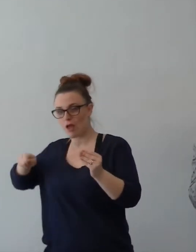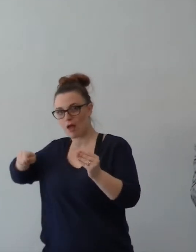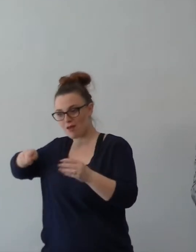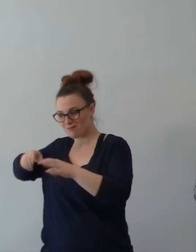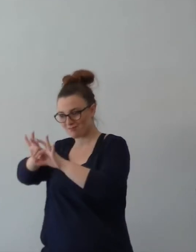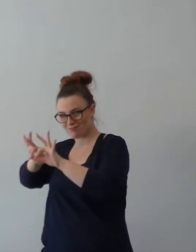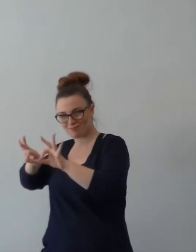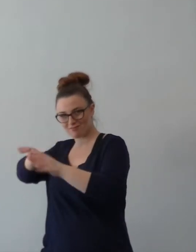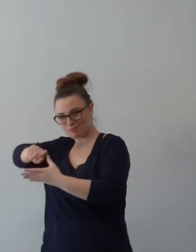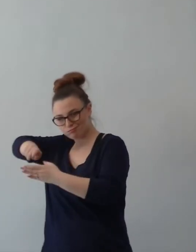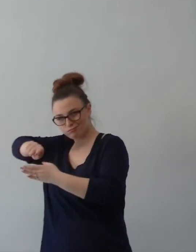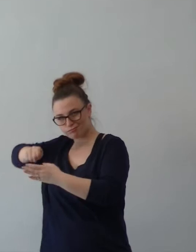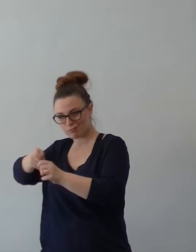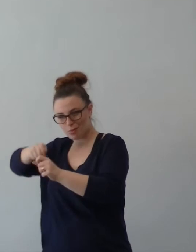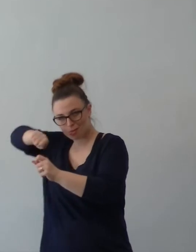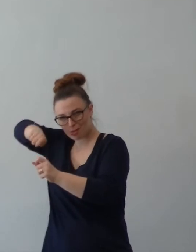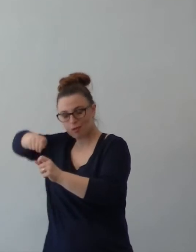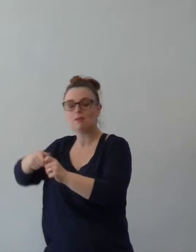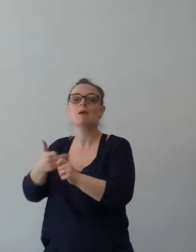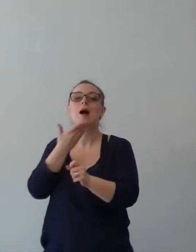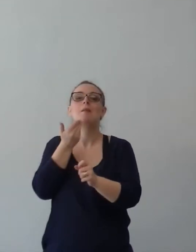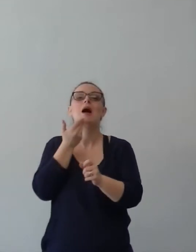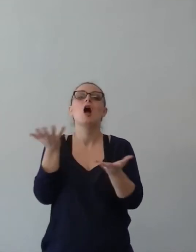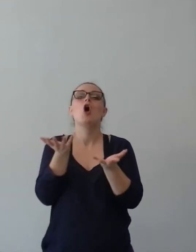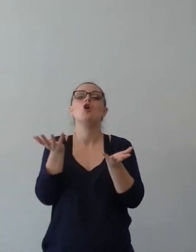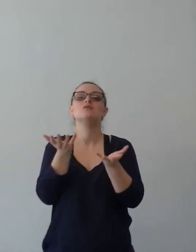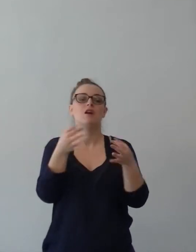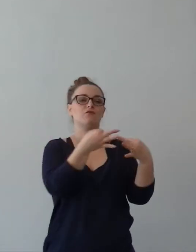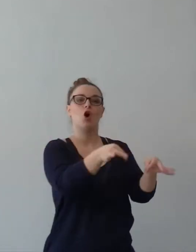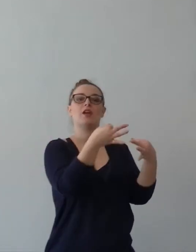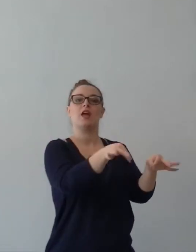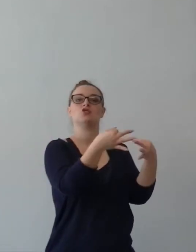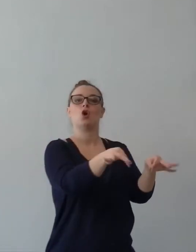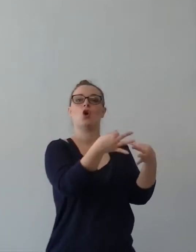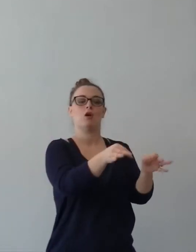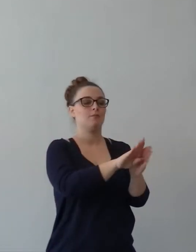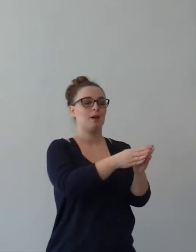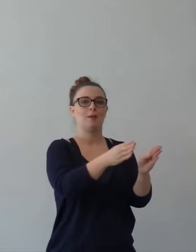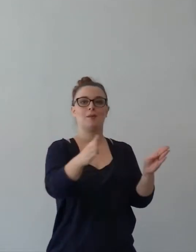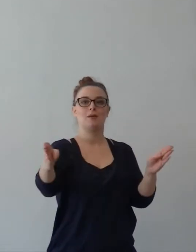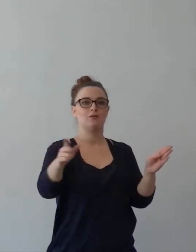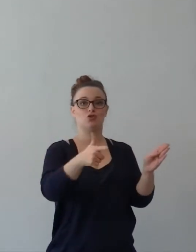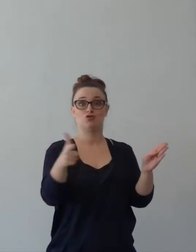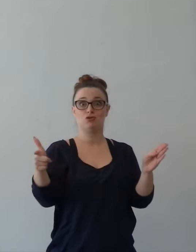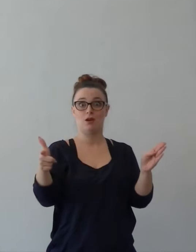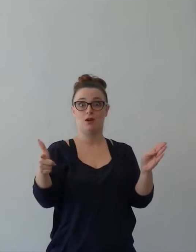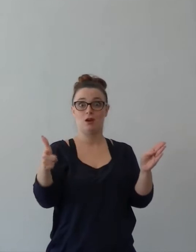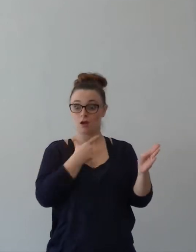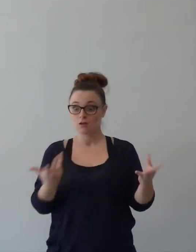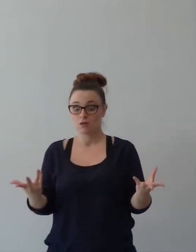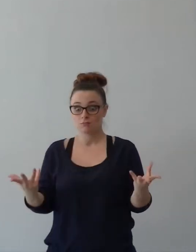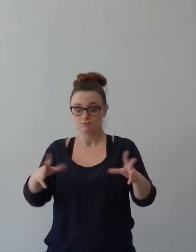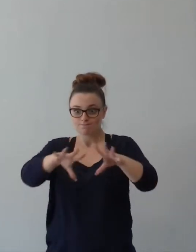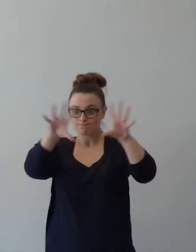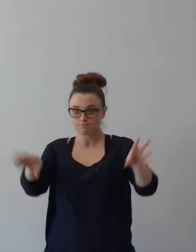ma manca il foglietto. Non so come mettere tutto quanto assieme. E così,